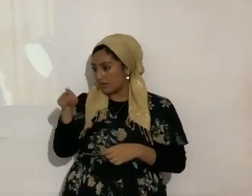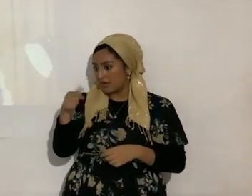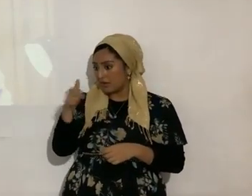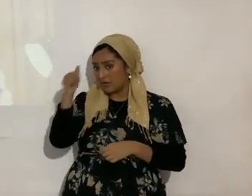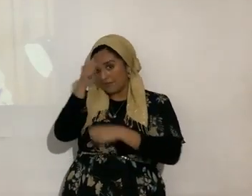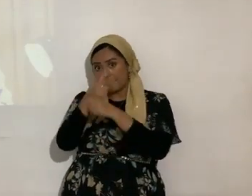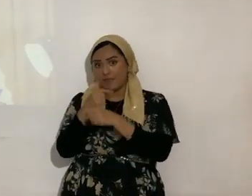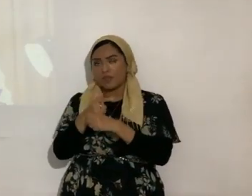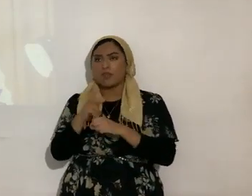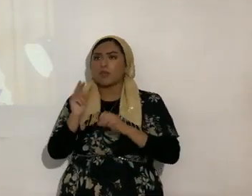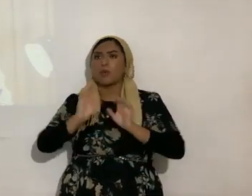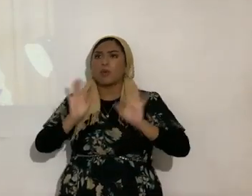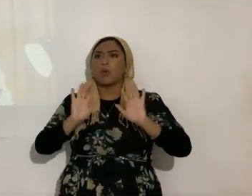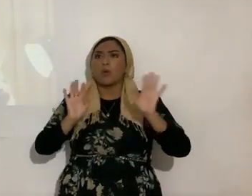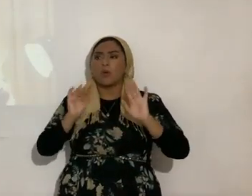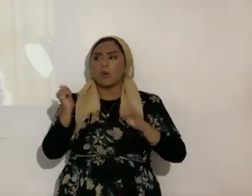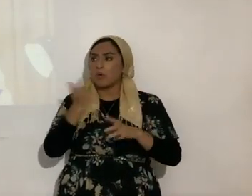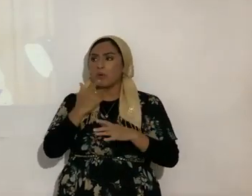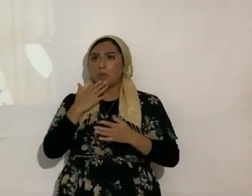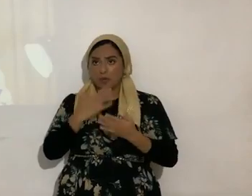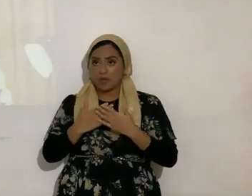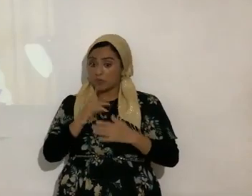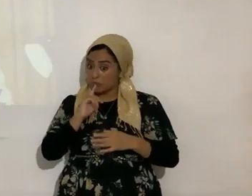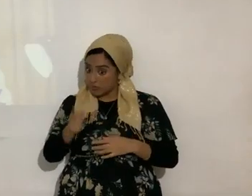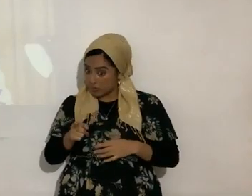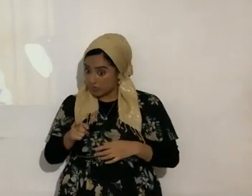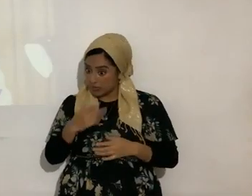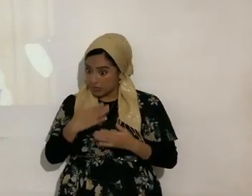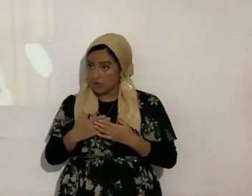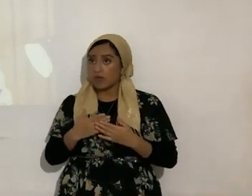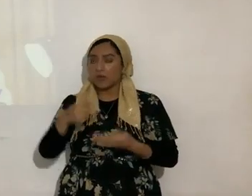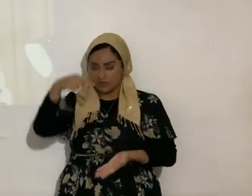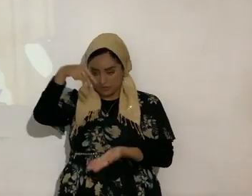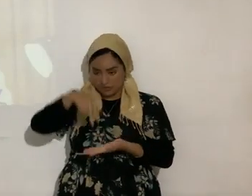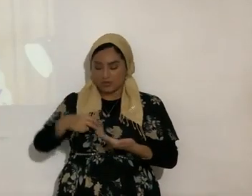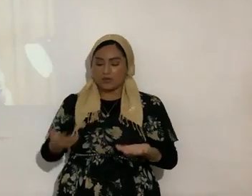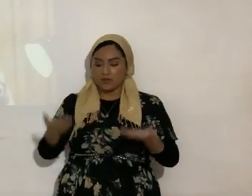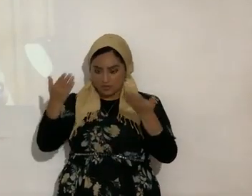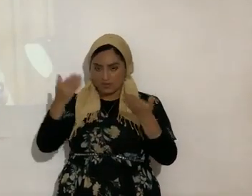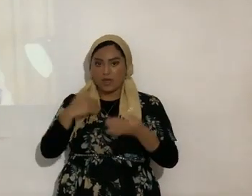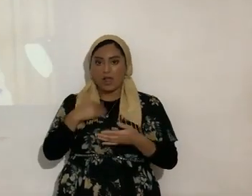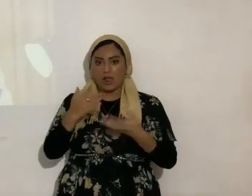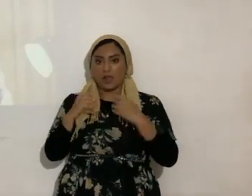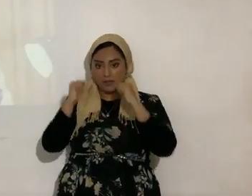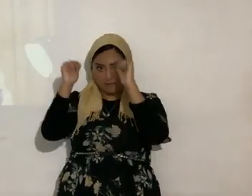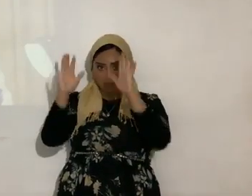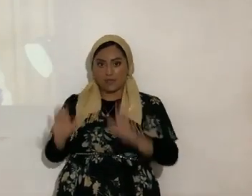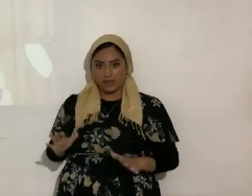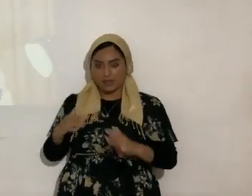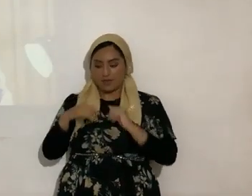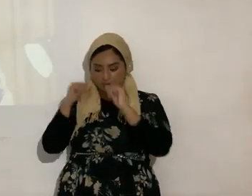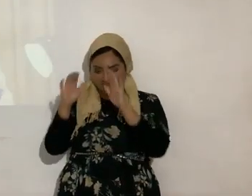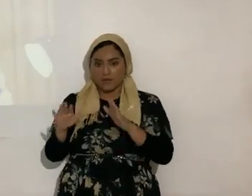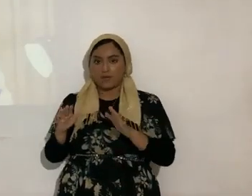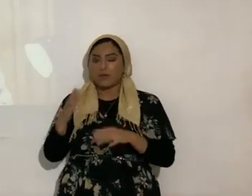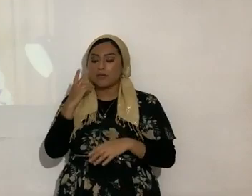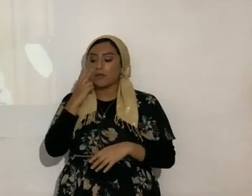no ruede no todo está muy bien de veras sí todo está muy bien ponte de pie ¿me gusta bendecir? claro que te voy a bendecir pero enseña primero tus zapatos